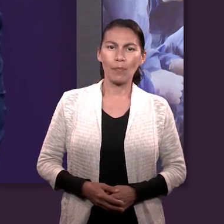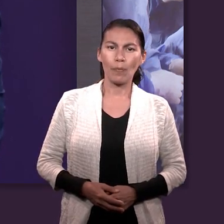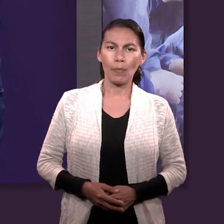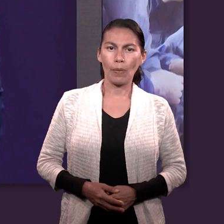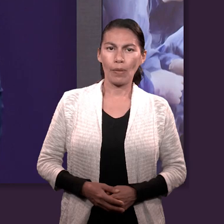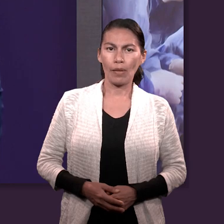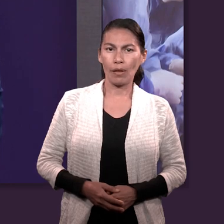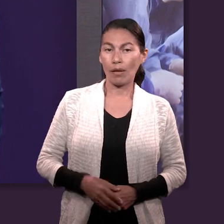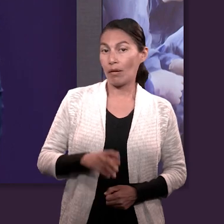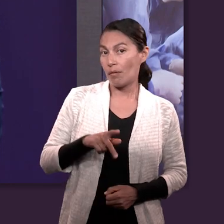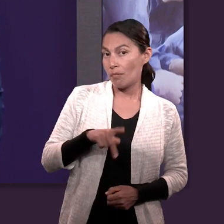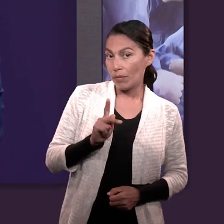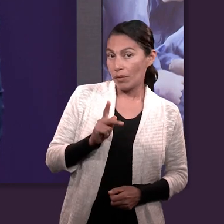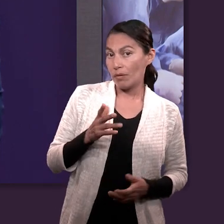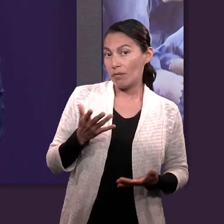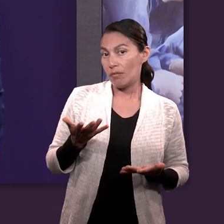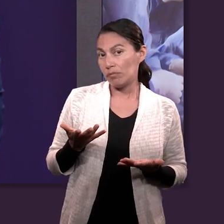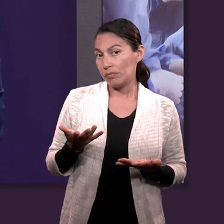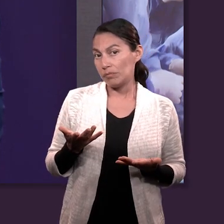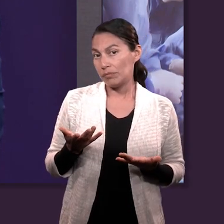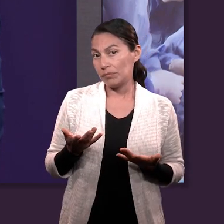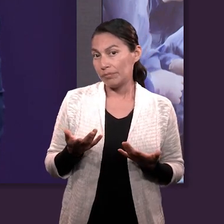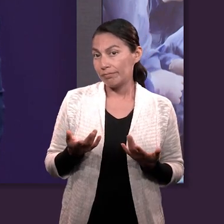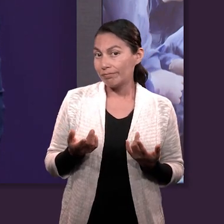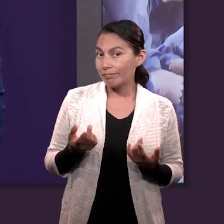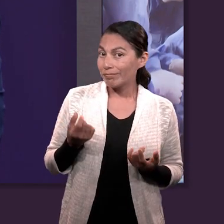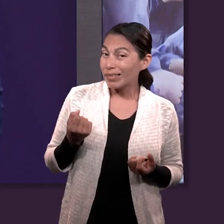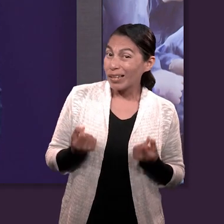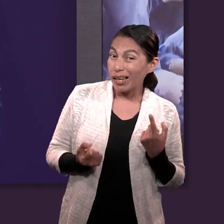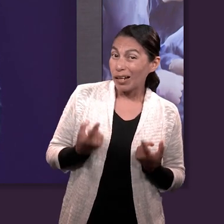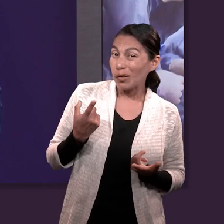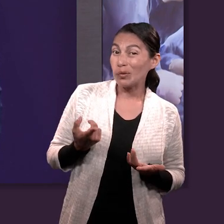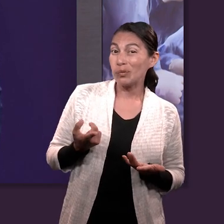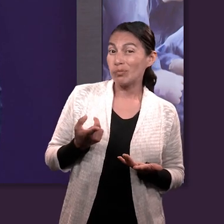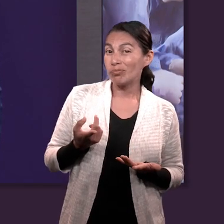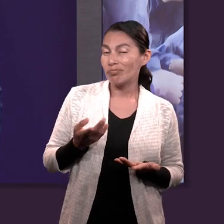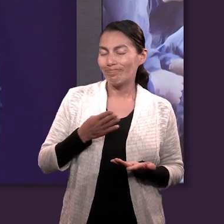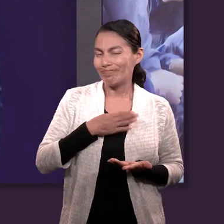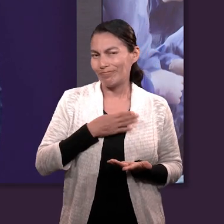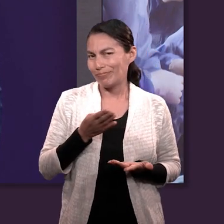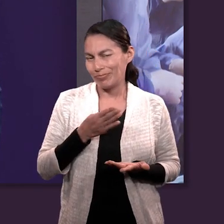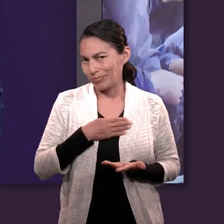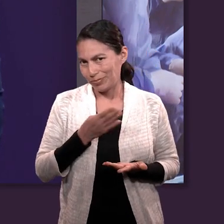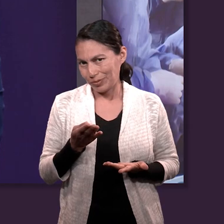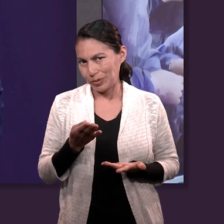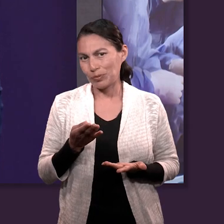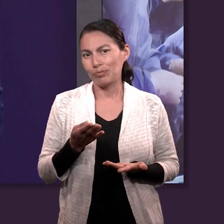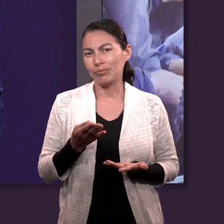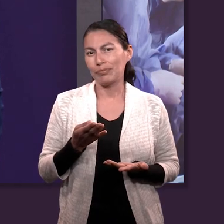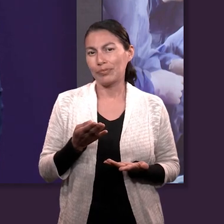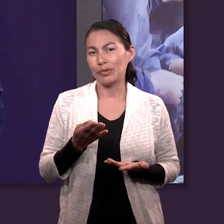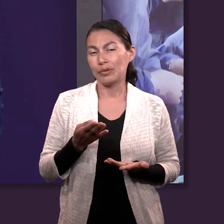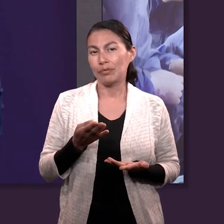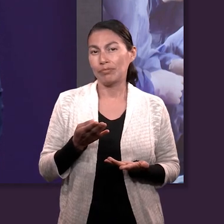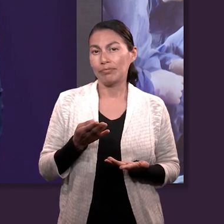partes no tan positivas del liderazgo o de las desventajas o las